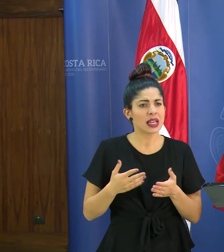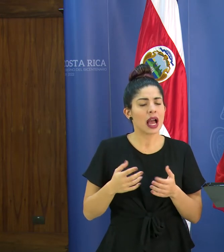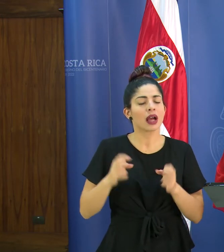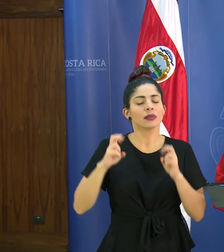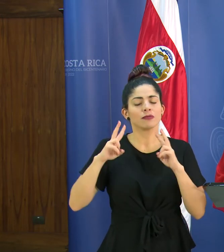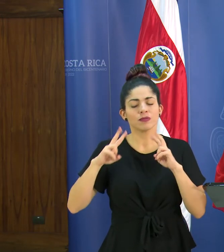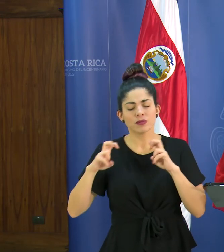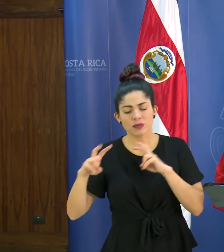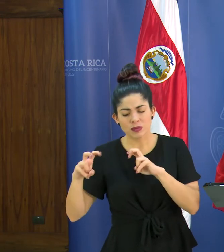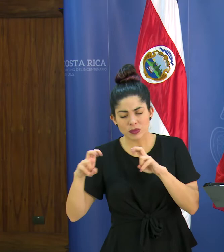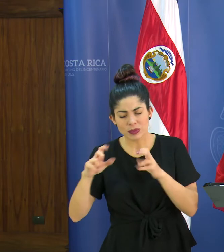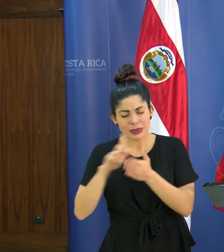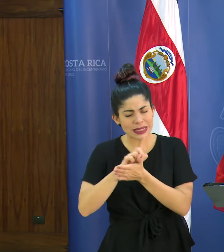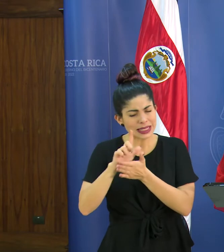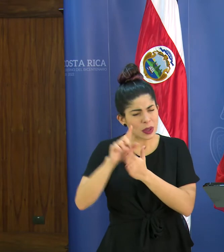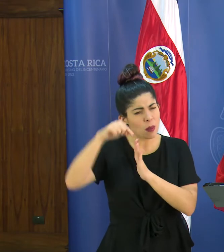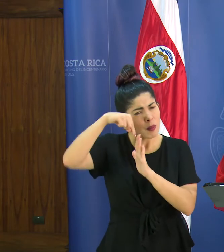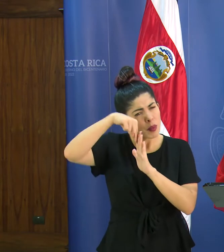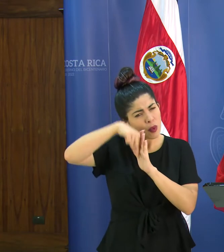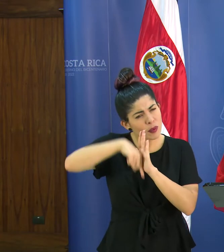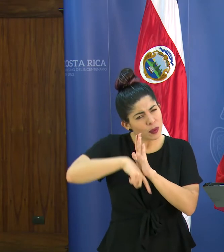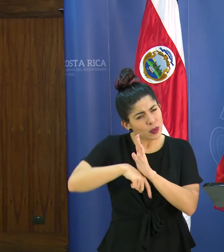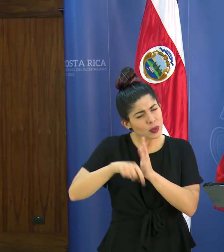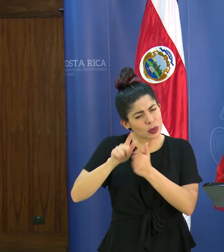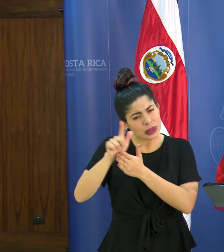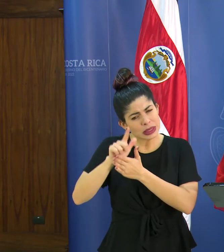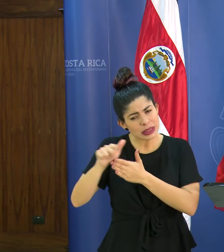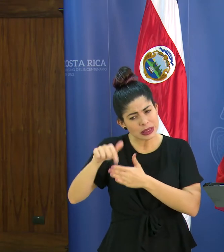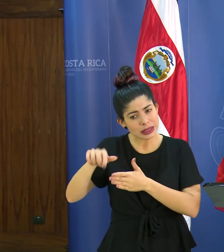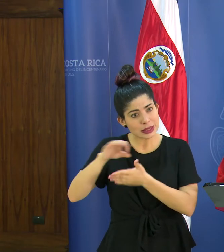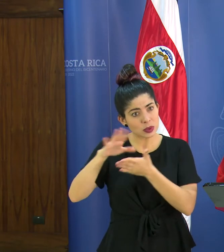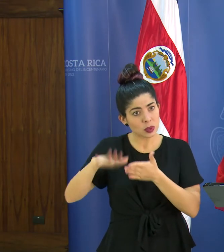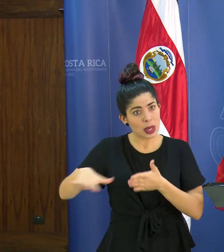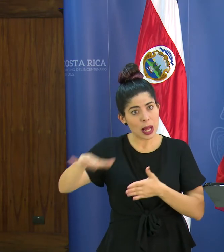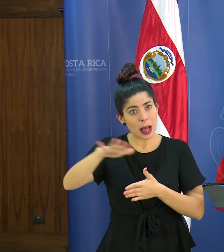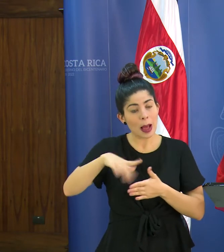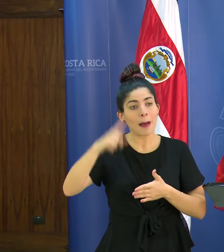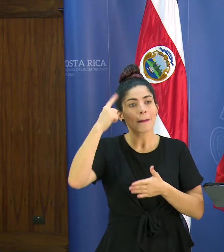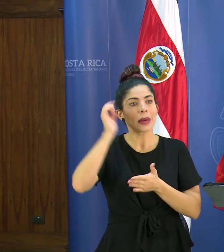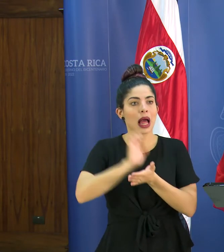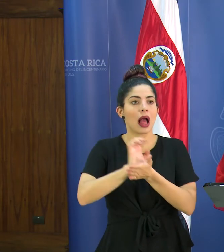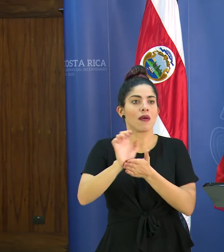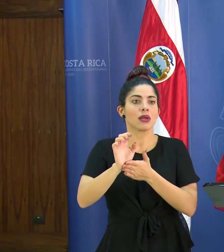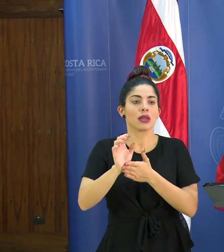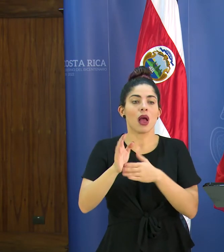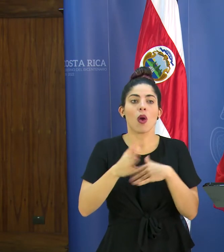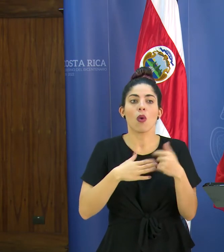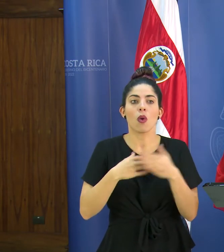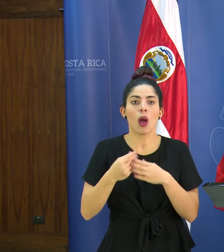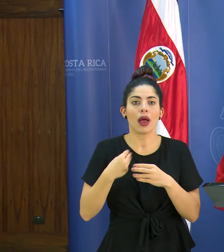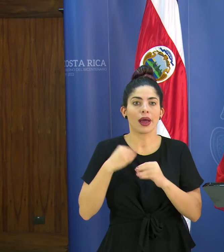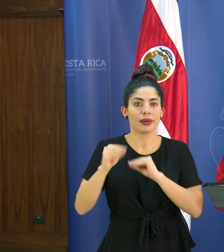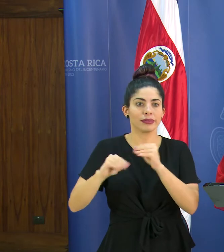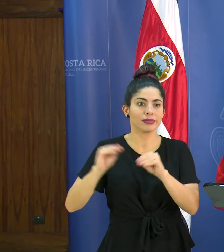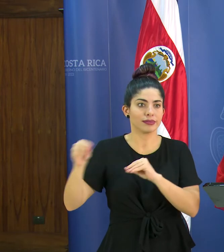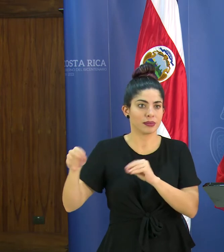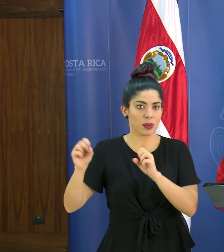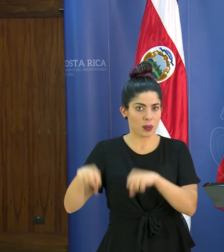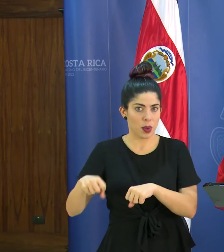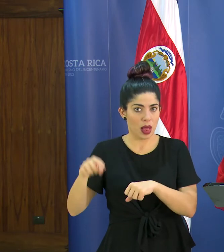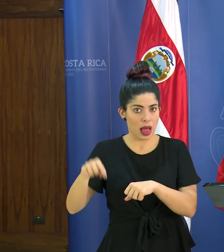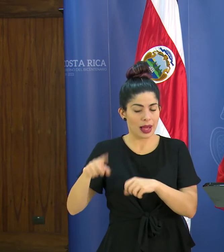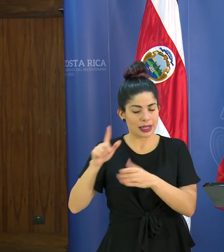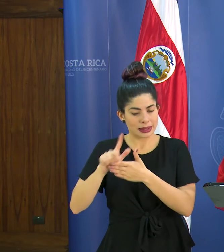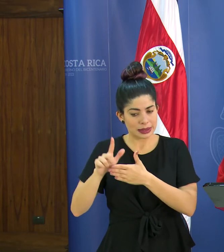revisión y un aseo profundo una higiene profunda del centro educativo para evitar cualquier situación que se pueda propagar en el centro educativo